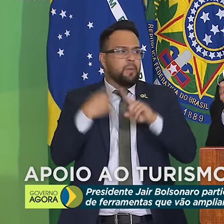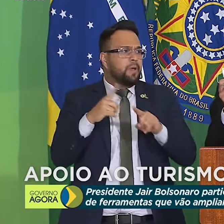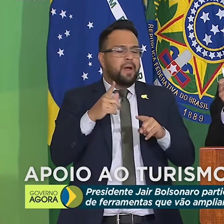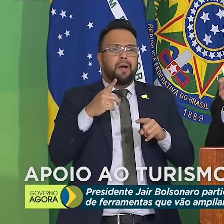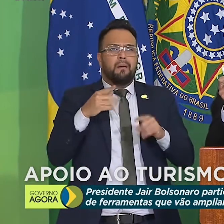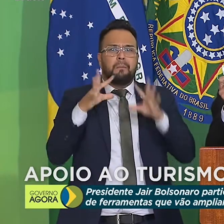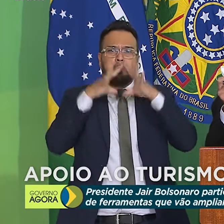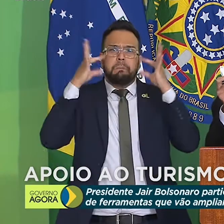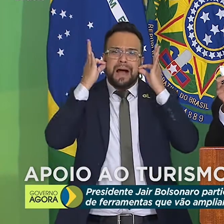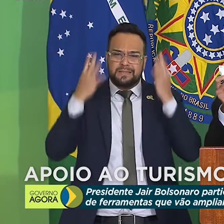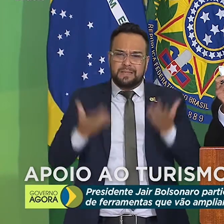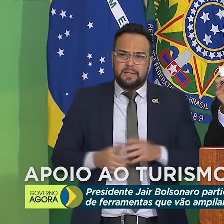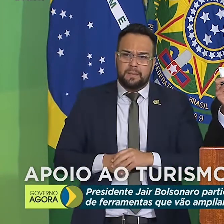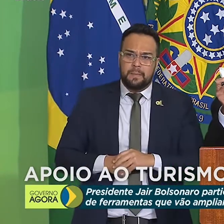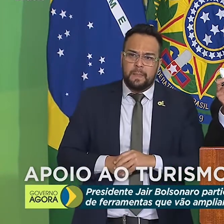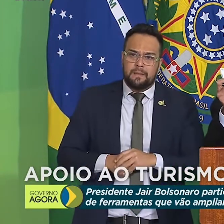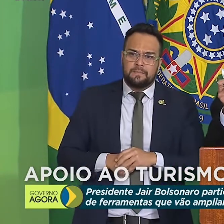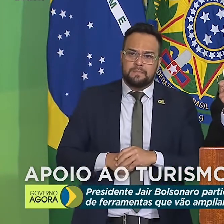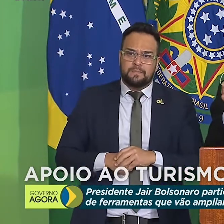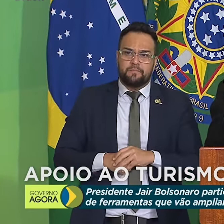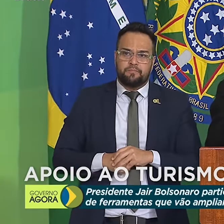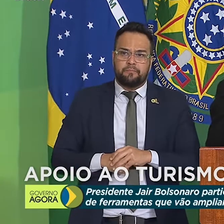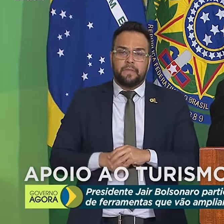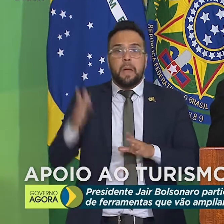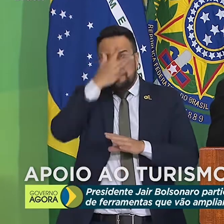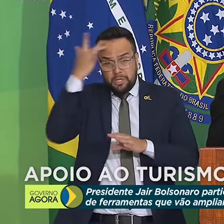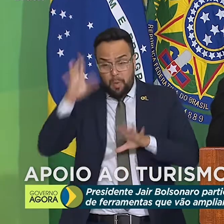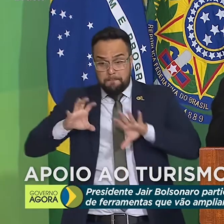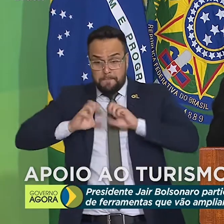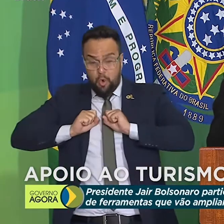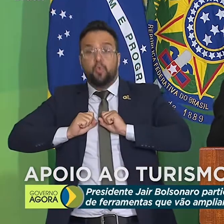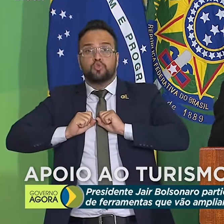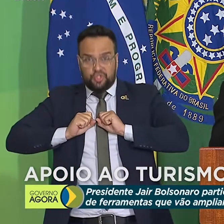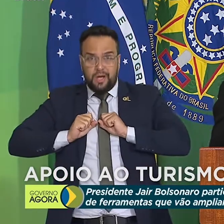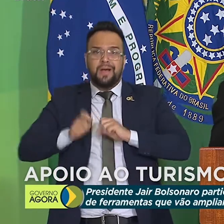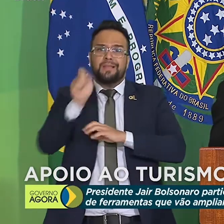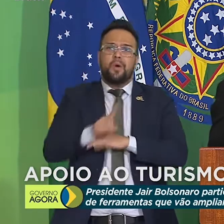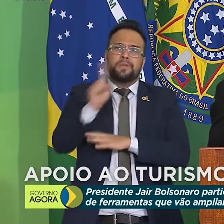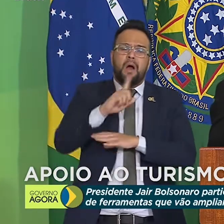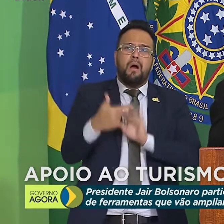símbolo.